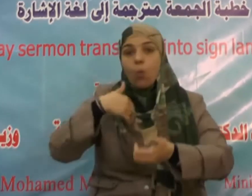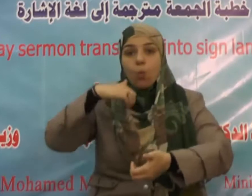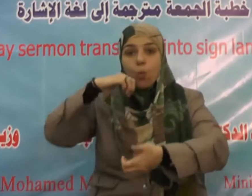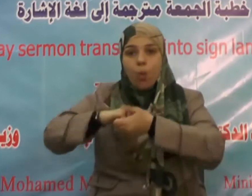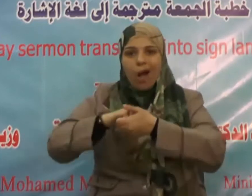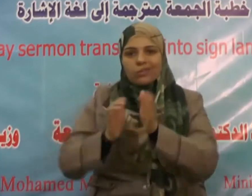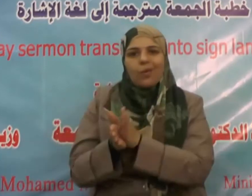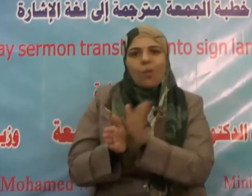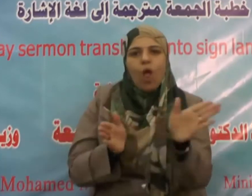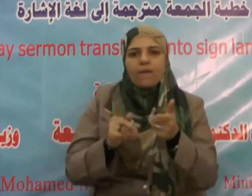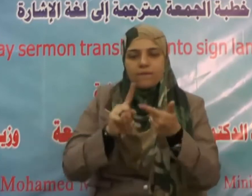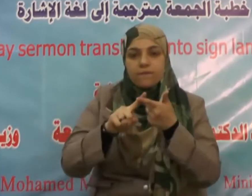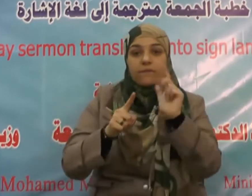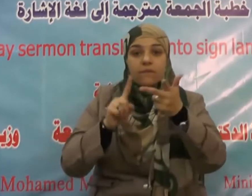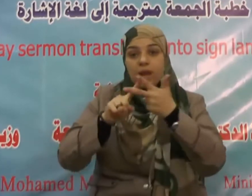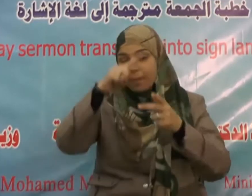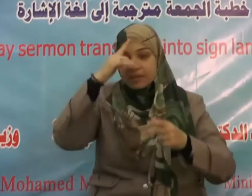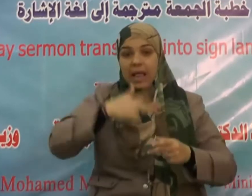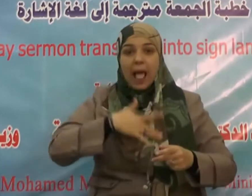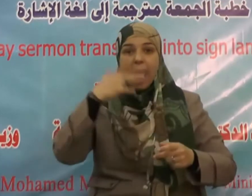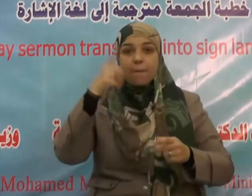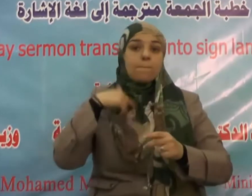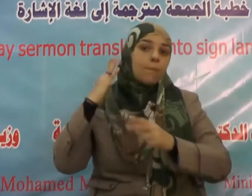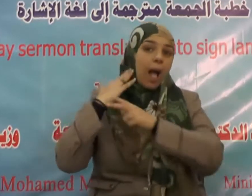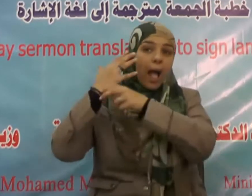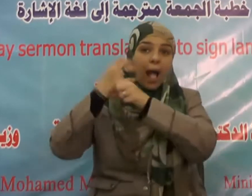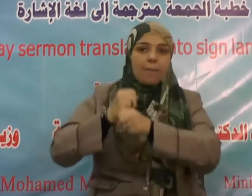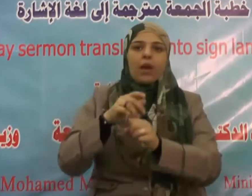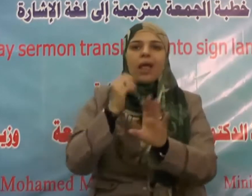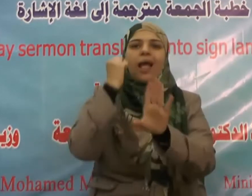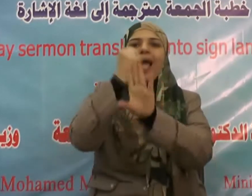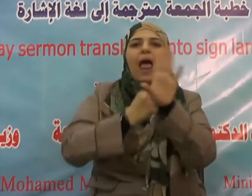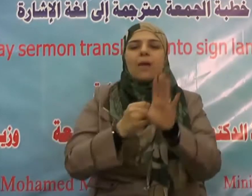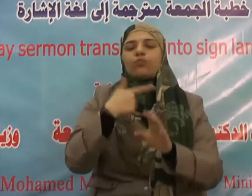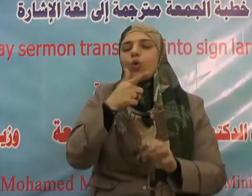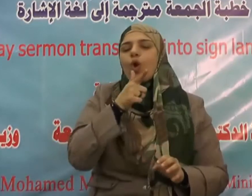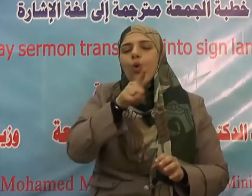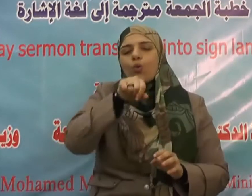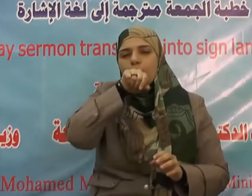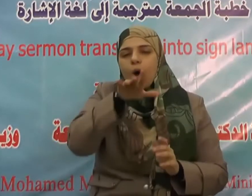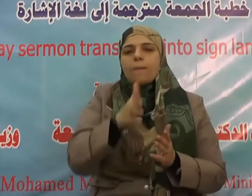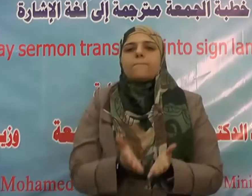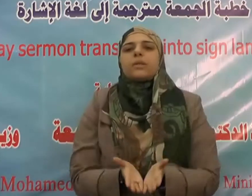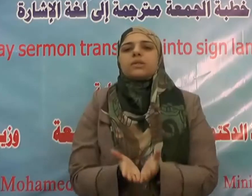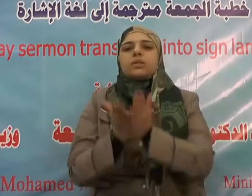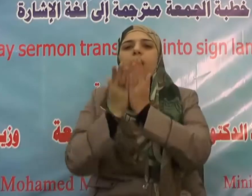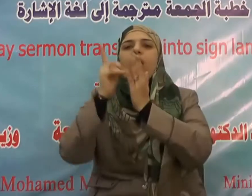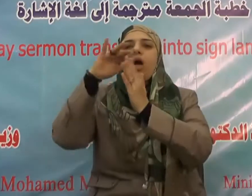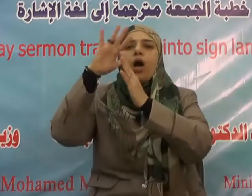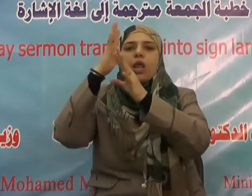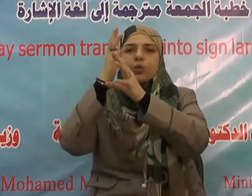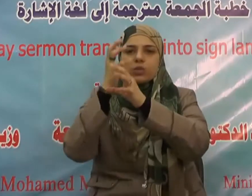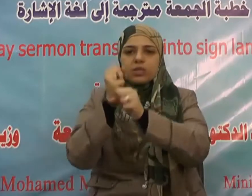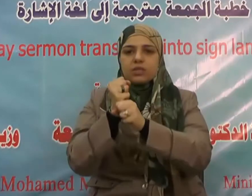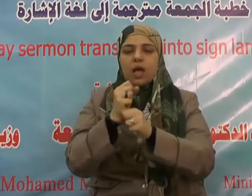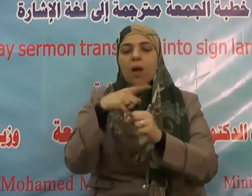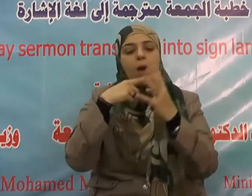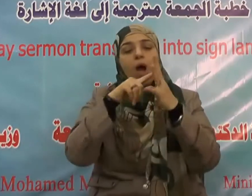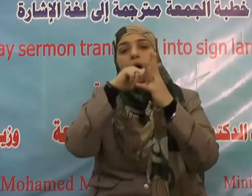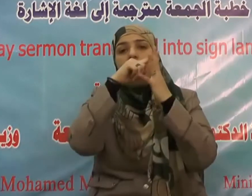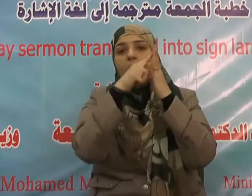وجل إنما المؤمنون الذين إذا ذكر الله وجلت قلوبهم